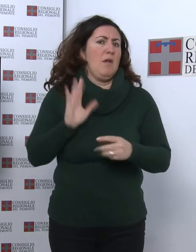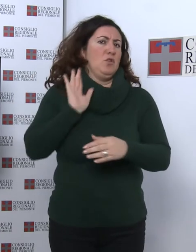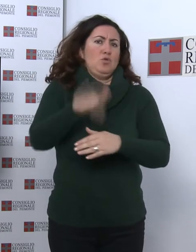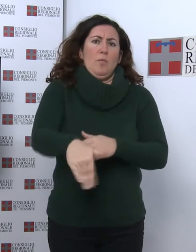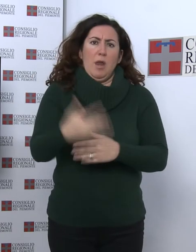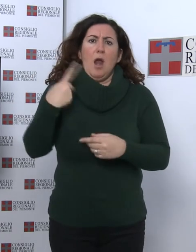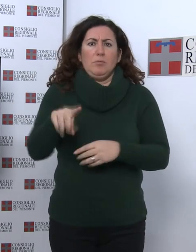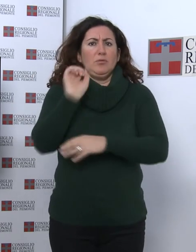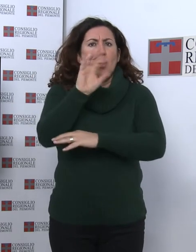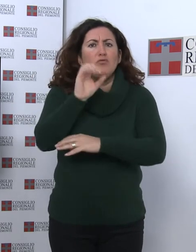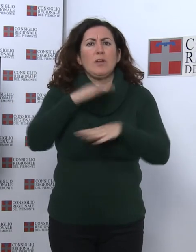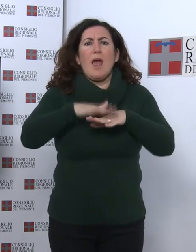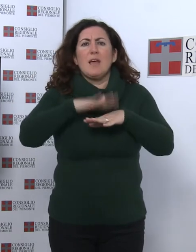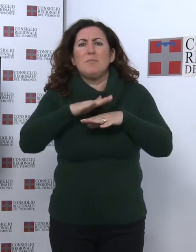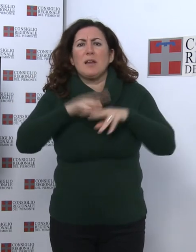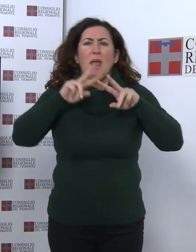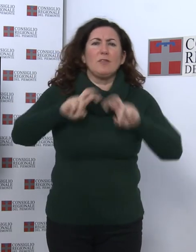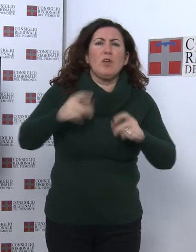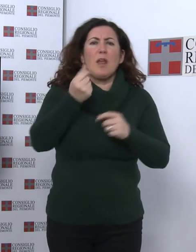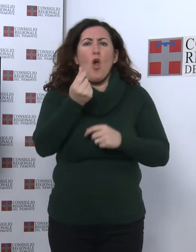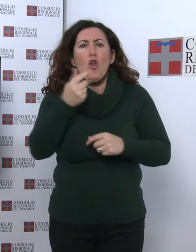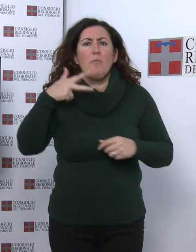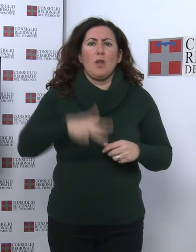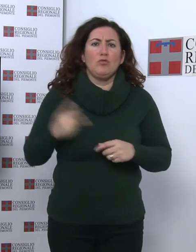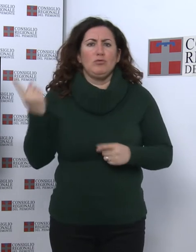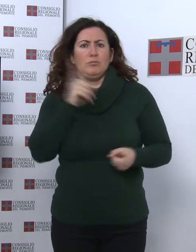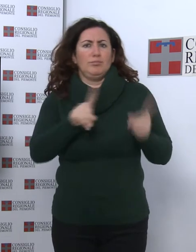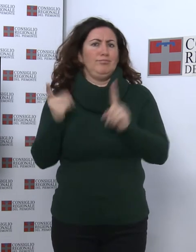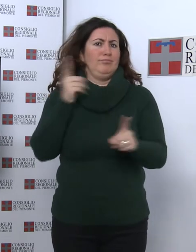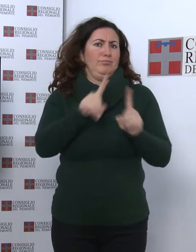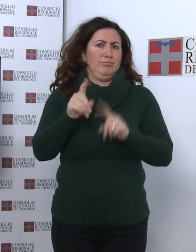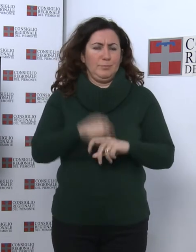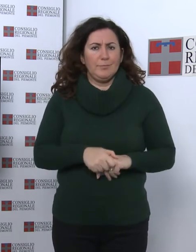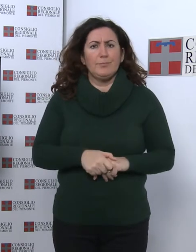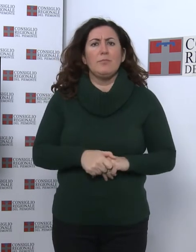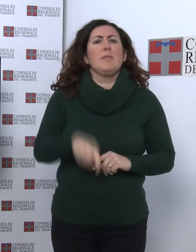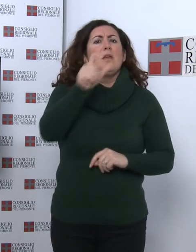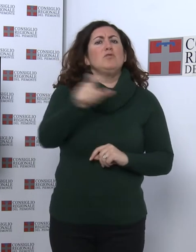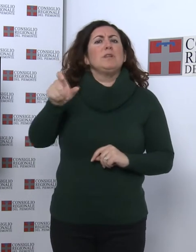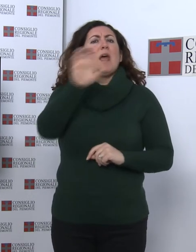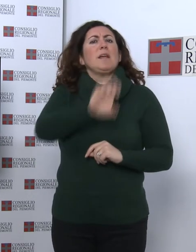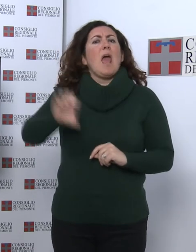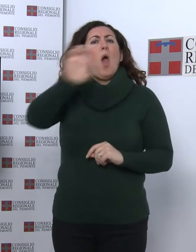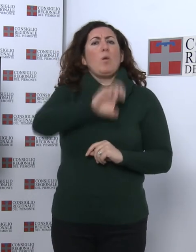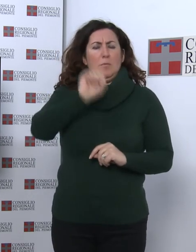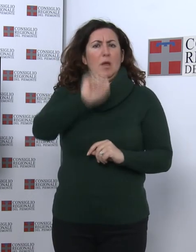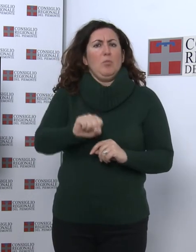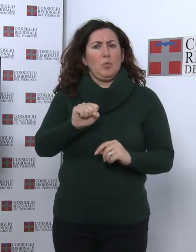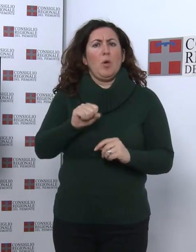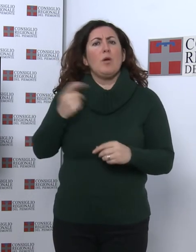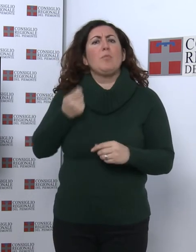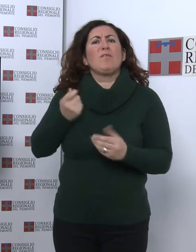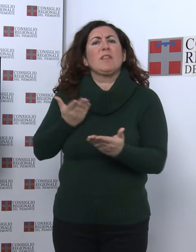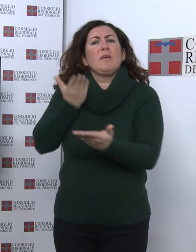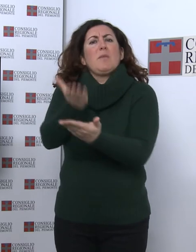di ricerche economico-sociali. Conferenza Europa I cittadini europei possono proporre un provvedimento alla Commissione. Per